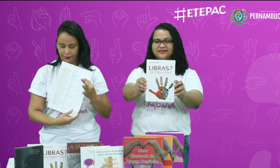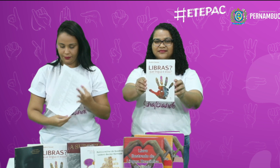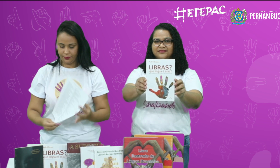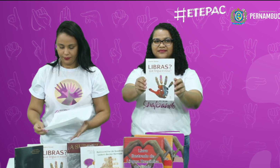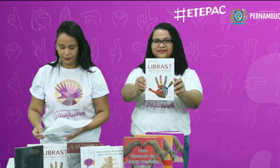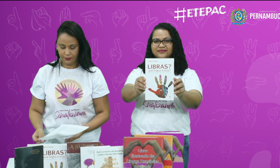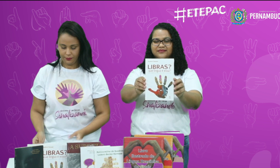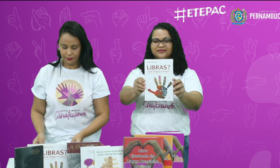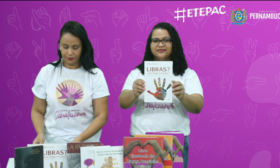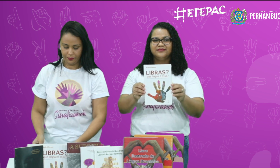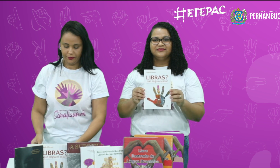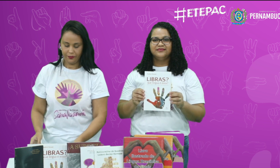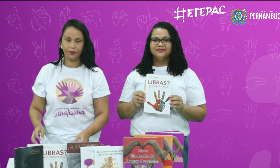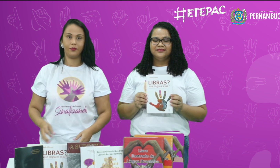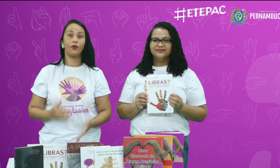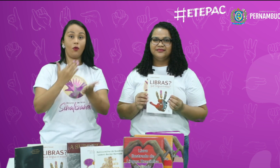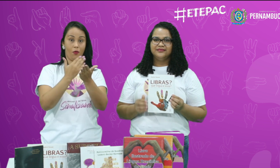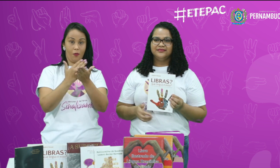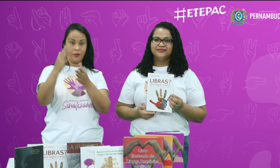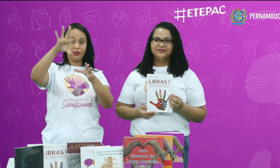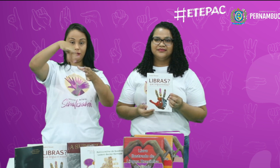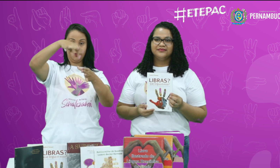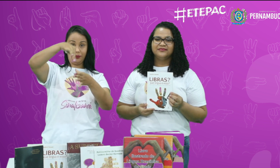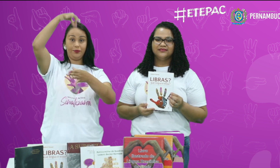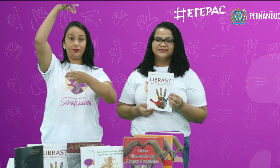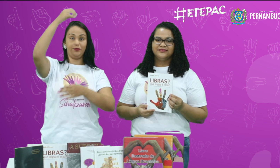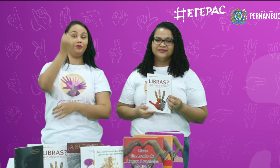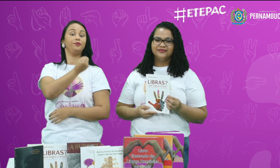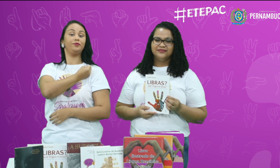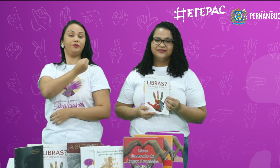exemplares desse. Vamos começar o sorteio.